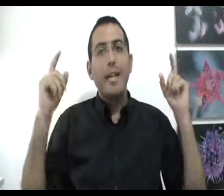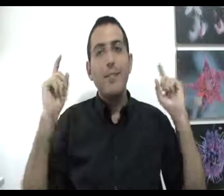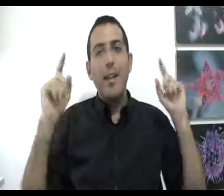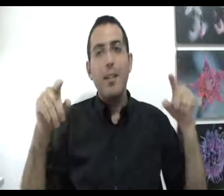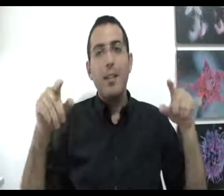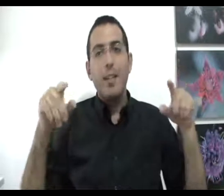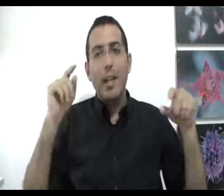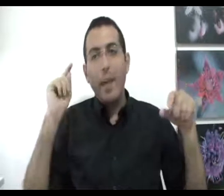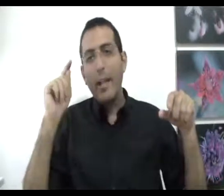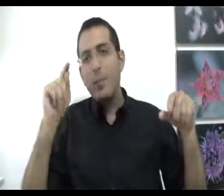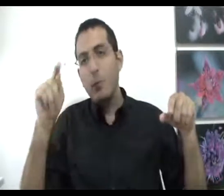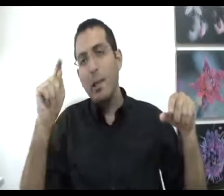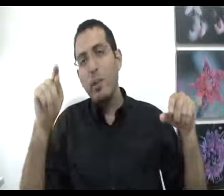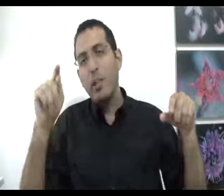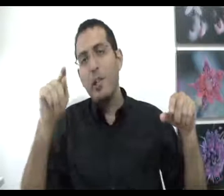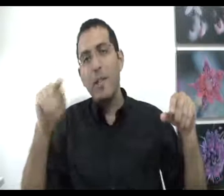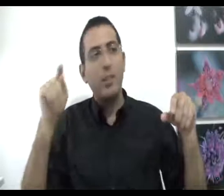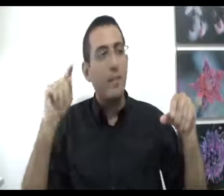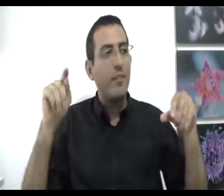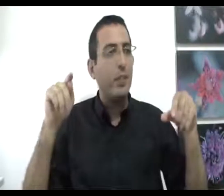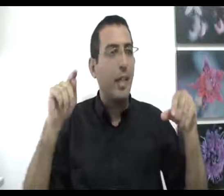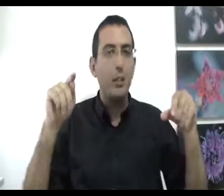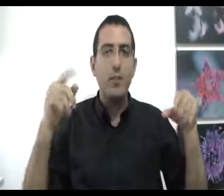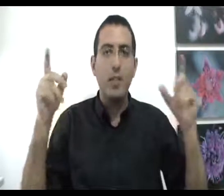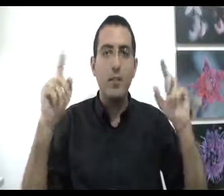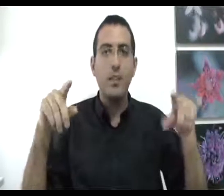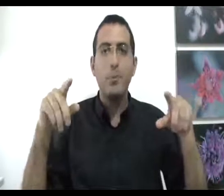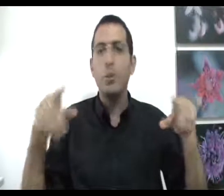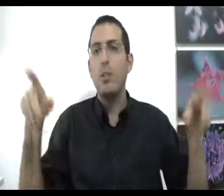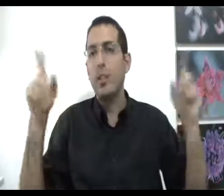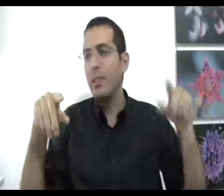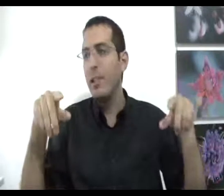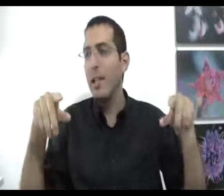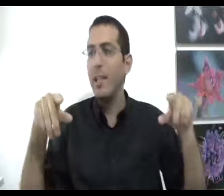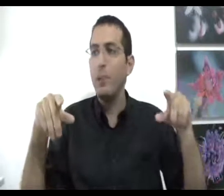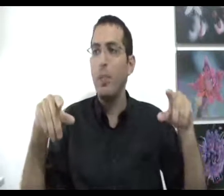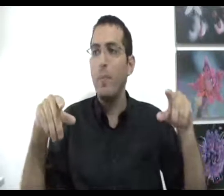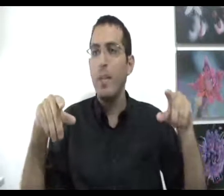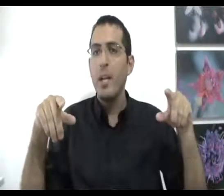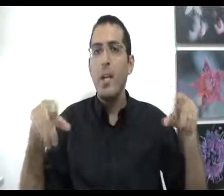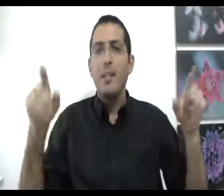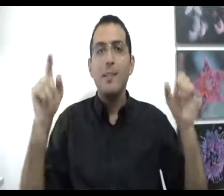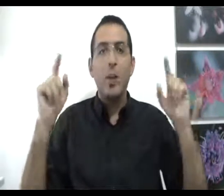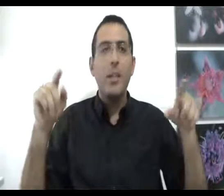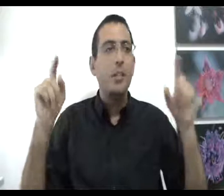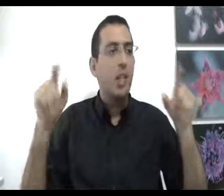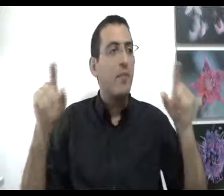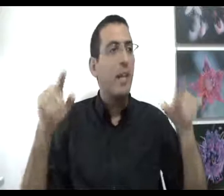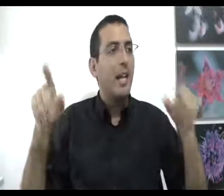אתה, כי ברגע שמישהו בא לשאול אותך שאלה ואתה לא מבין את השאלה שלו ואתה לא מבין את הטיפשות שלו ואתה לא מבין את החרדה שלו זה אומר שאתה לא מבין חלק